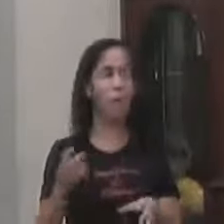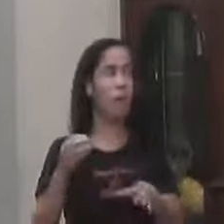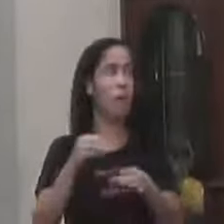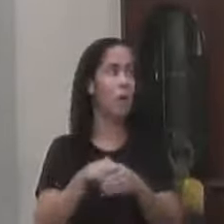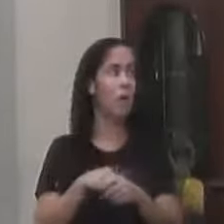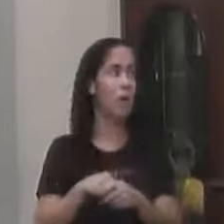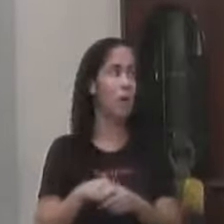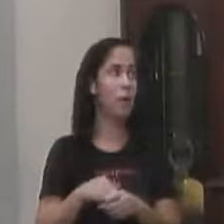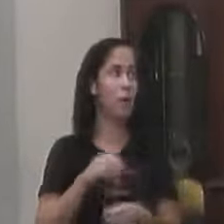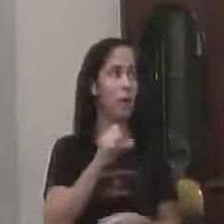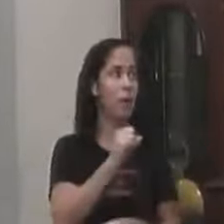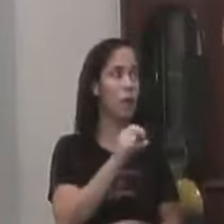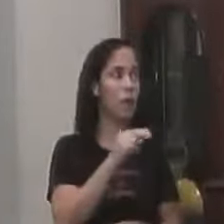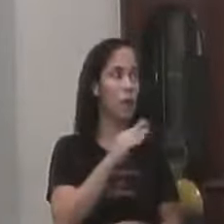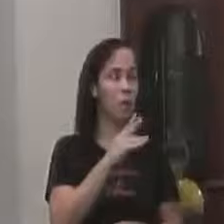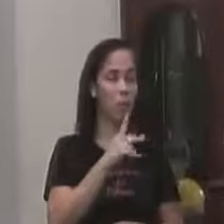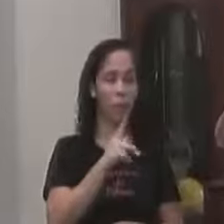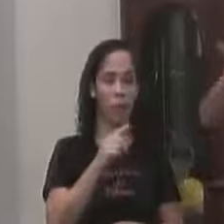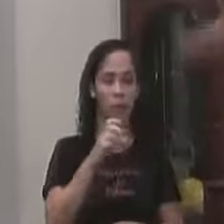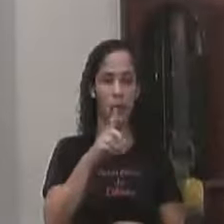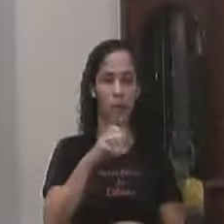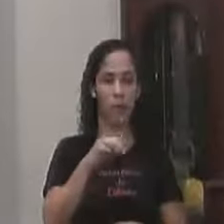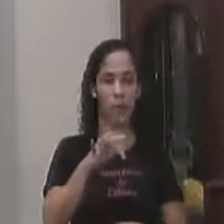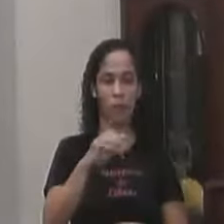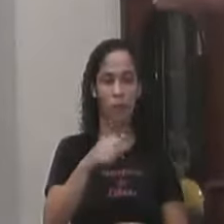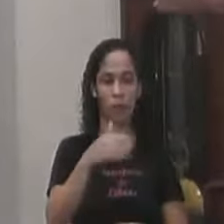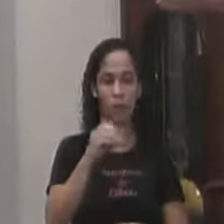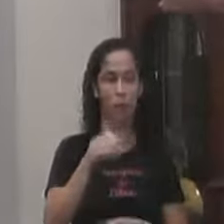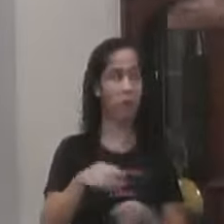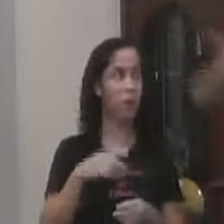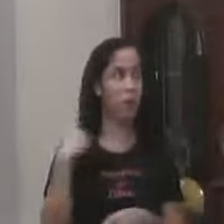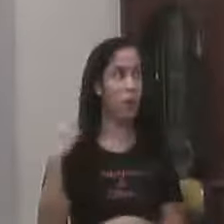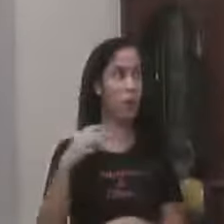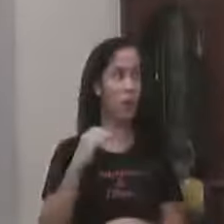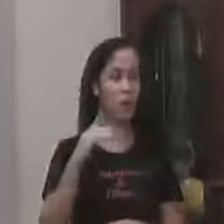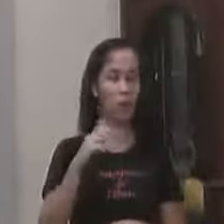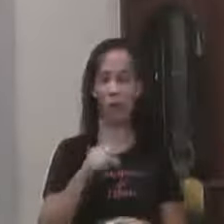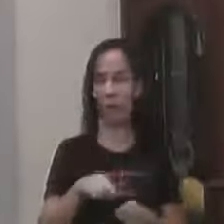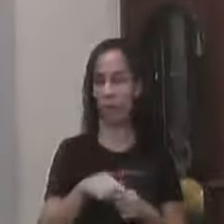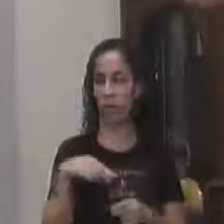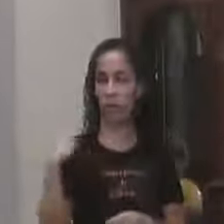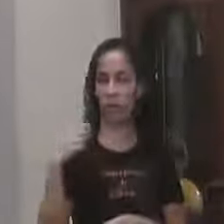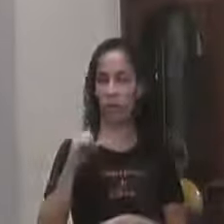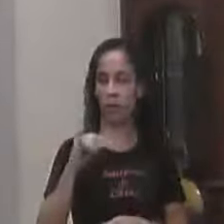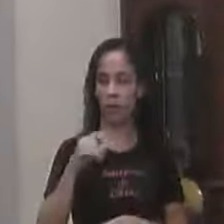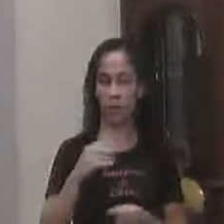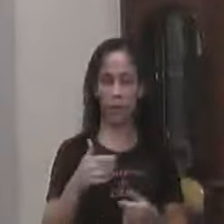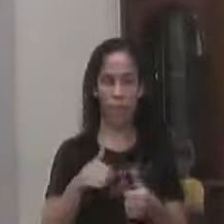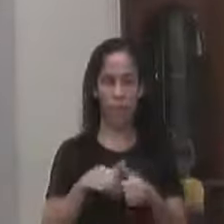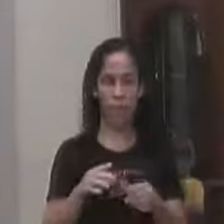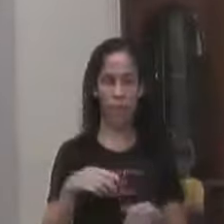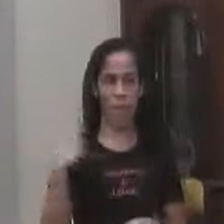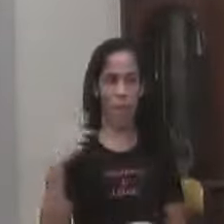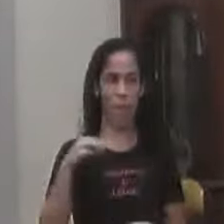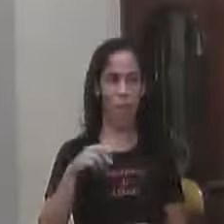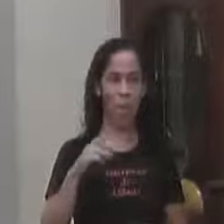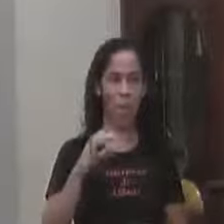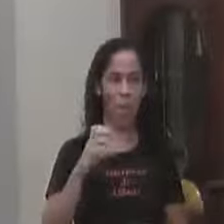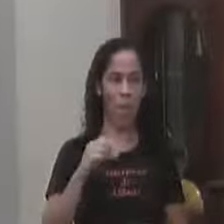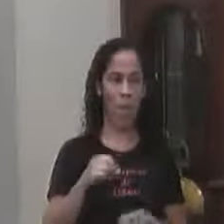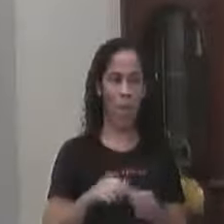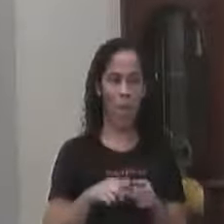Foi A suplementação dela Foi votada Nessa casa aqui Vereador Celsinho Está aí Vereador Silvio Graça Está aí Vereador